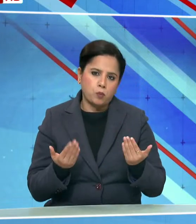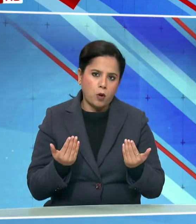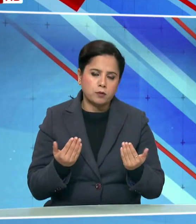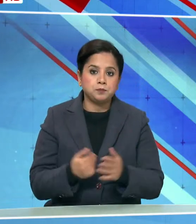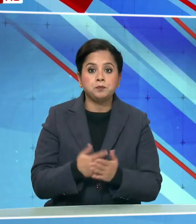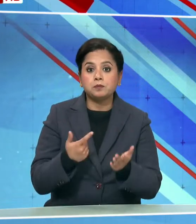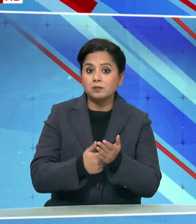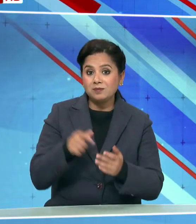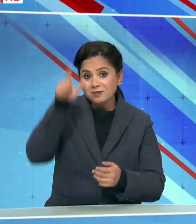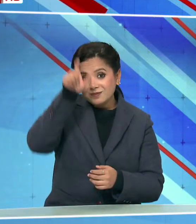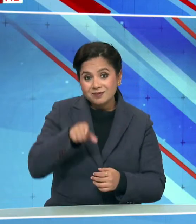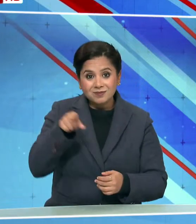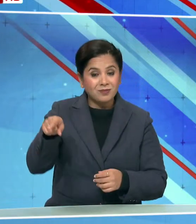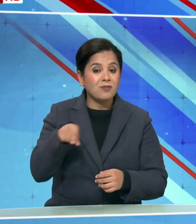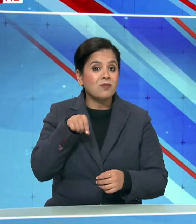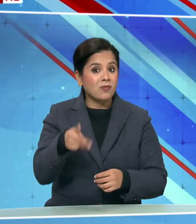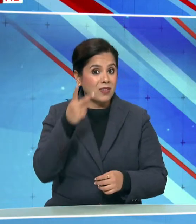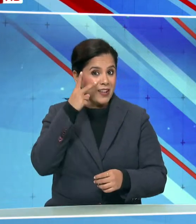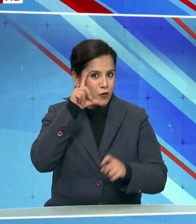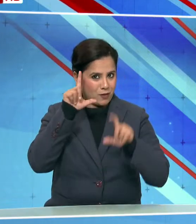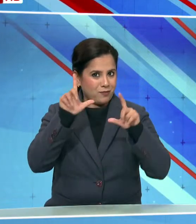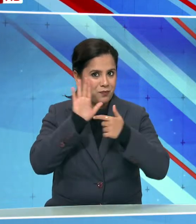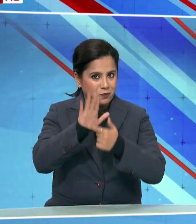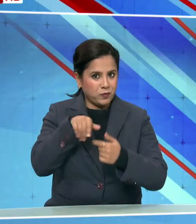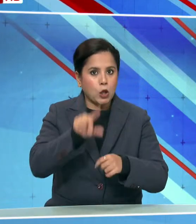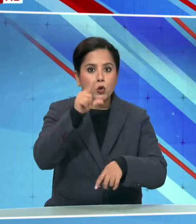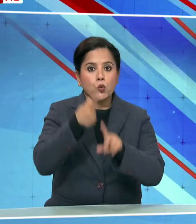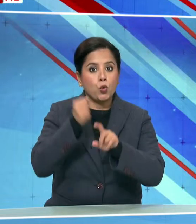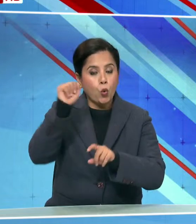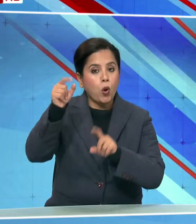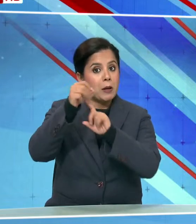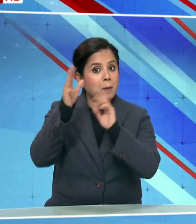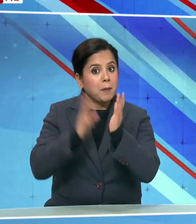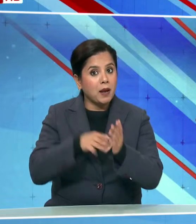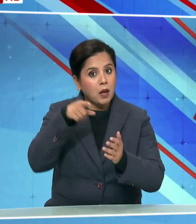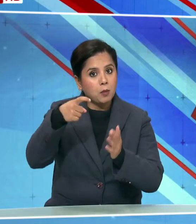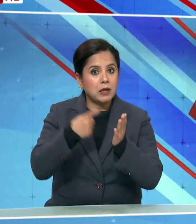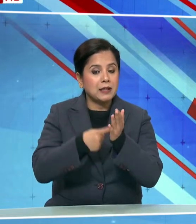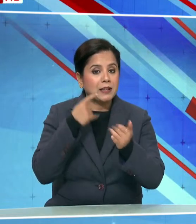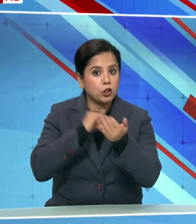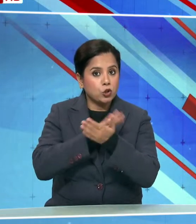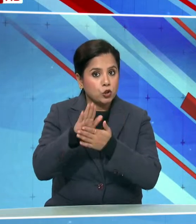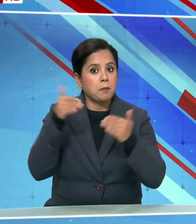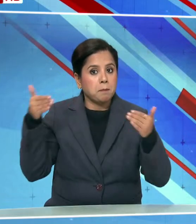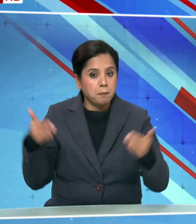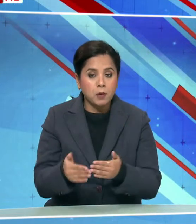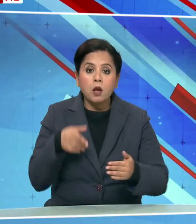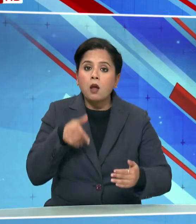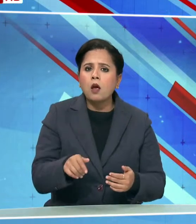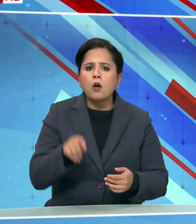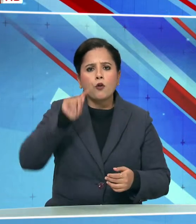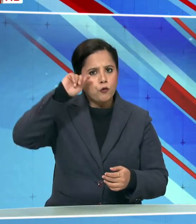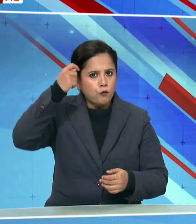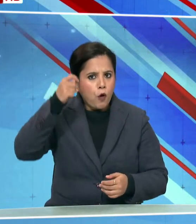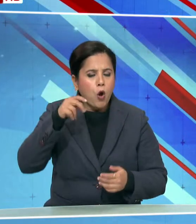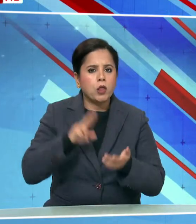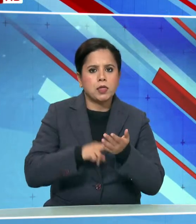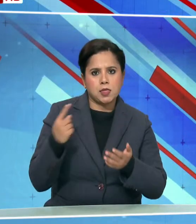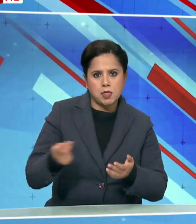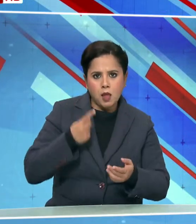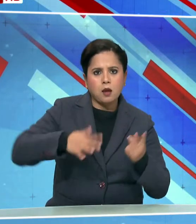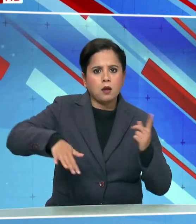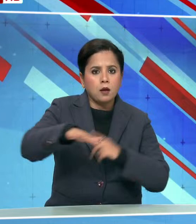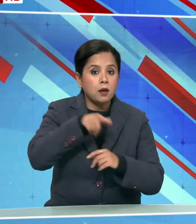राजनाज सिह की ब्रिटन के प्रधान मंत्री रिशी सुनक से मुलाकात करने और विदेश राष्ट्रमंडल और विकास